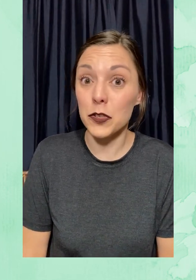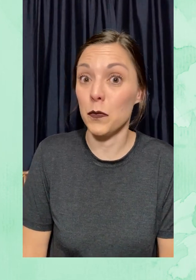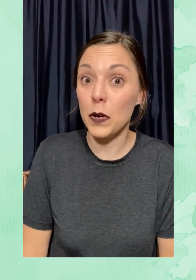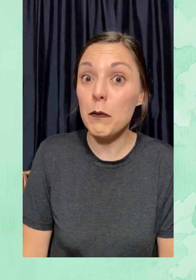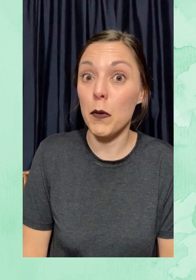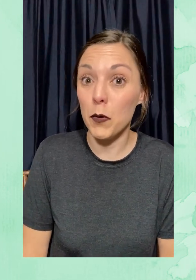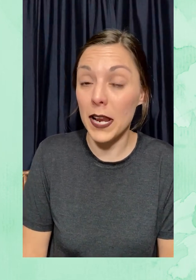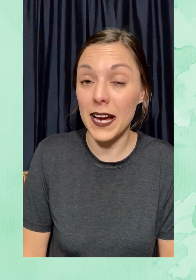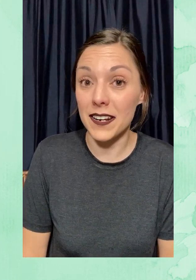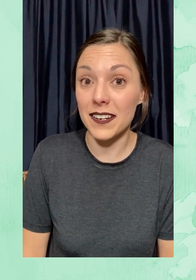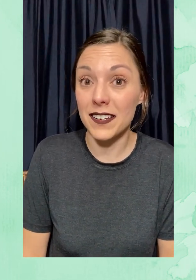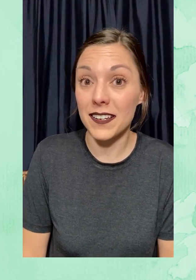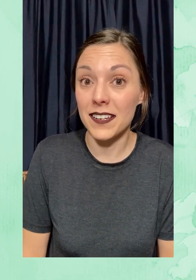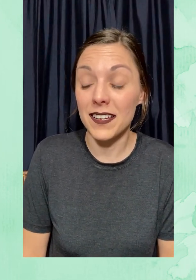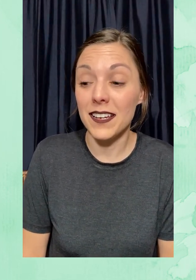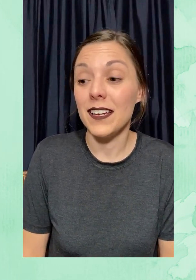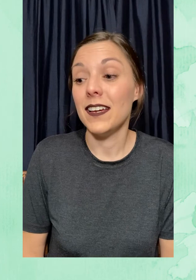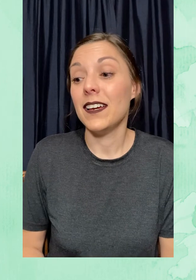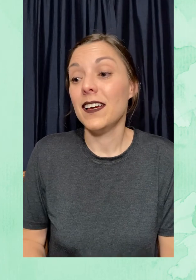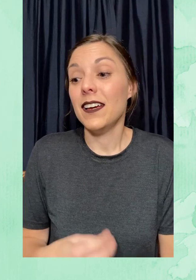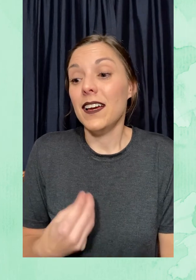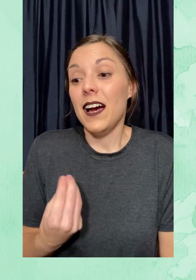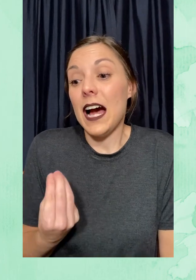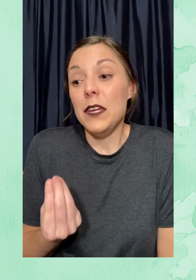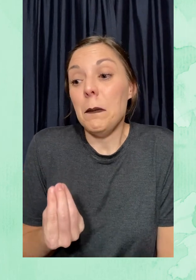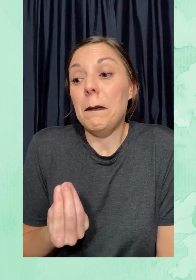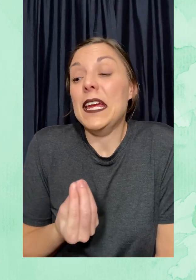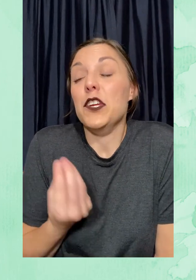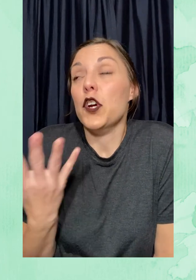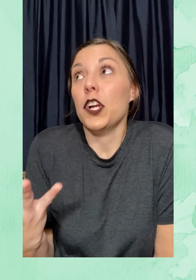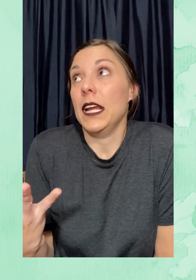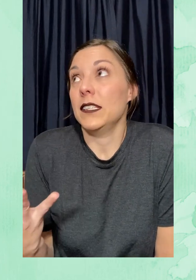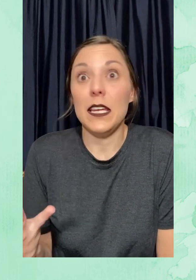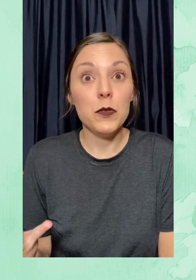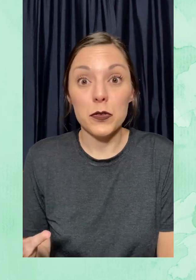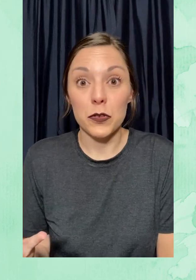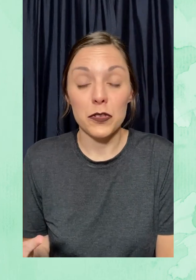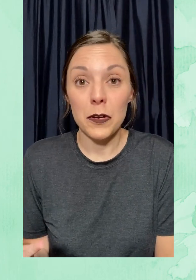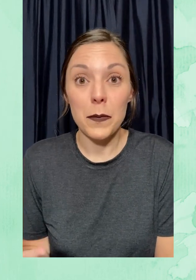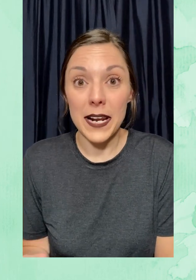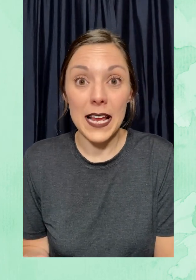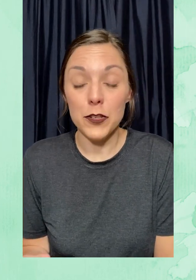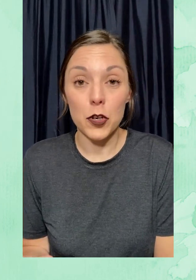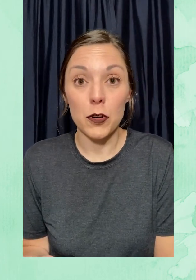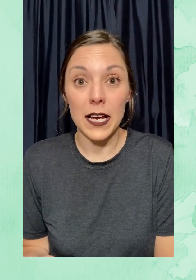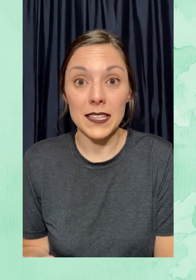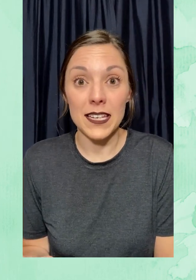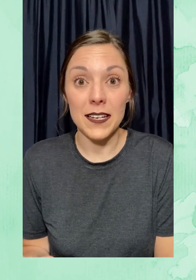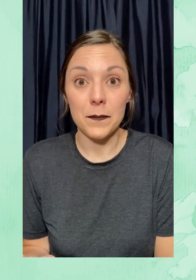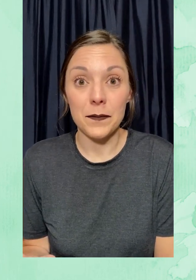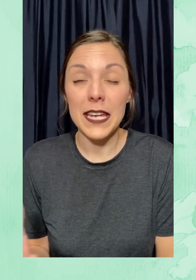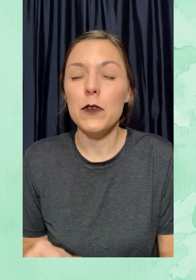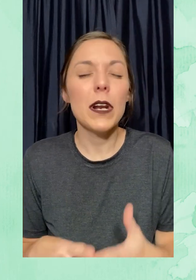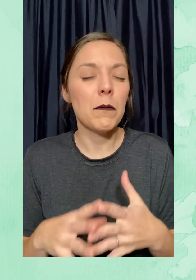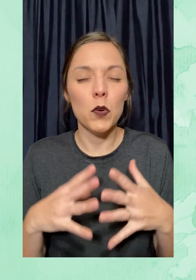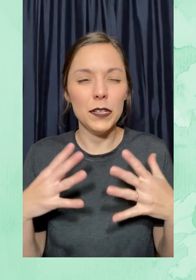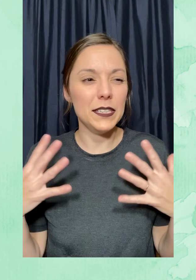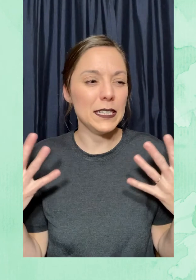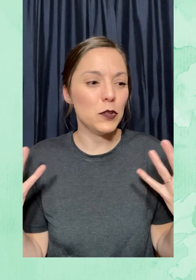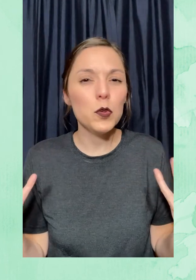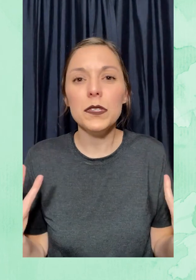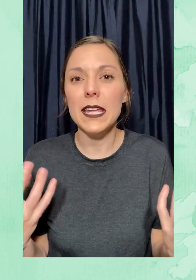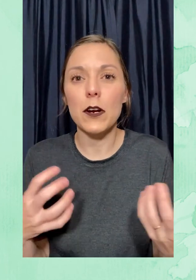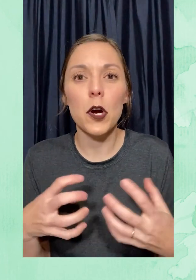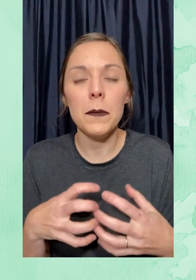se ha hecho muy popular. Hay millones de usos para el chocolate y una